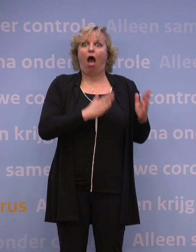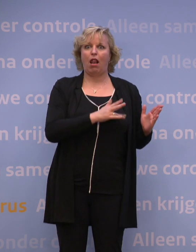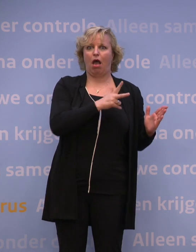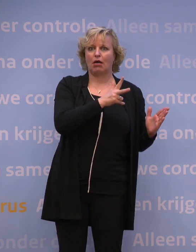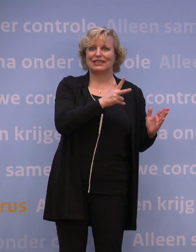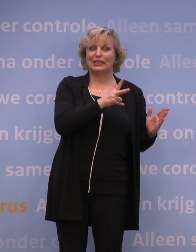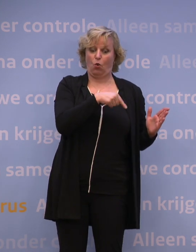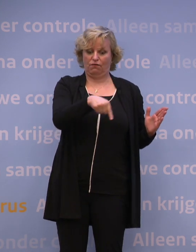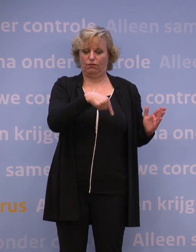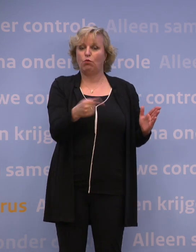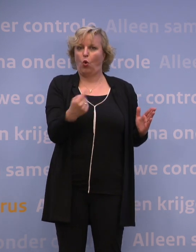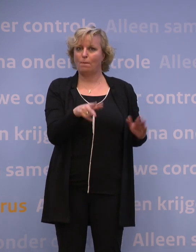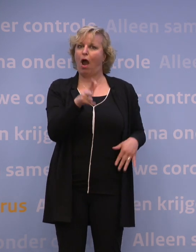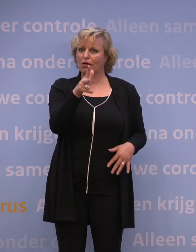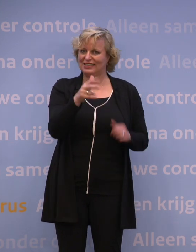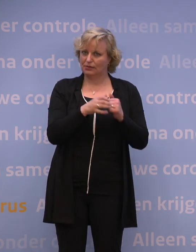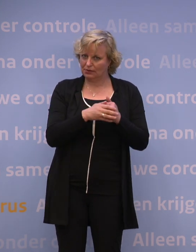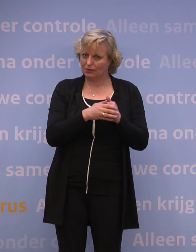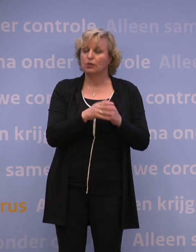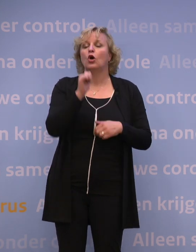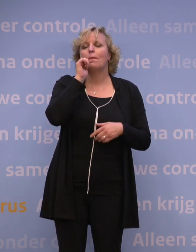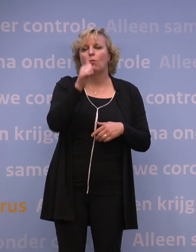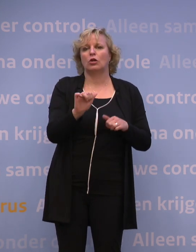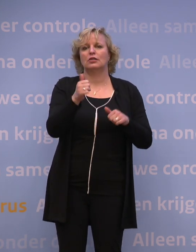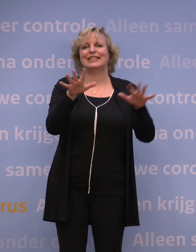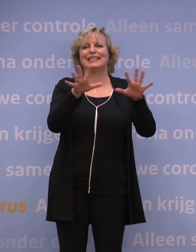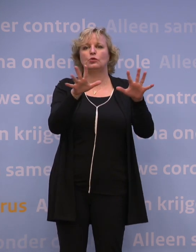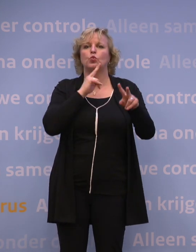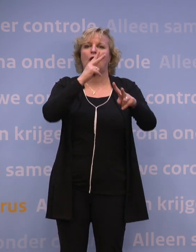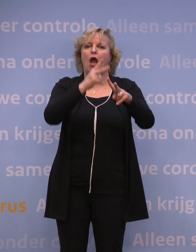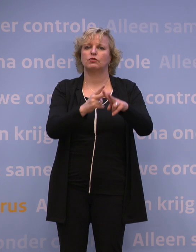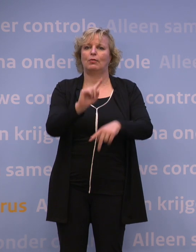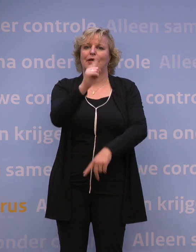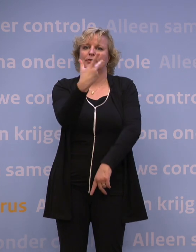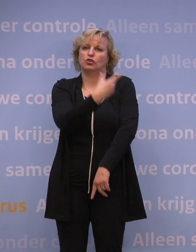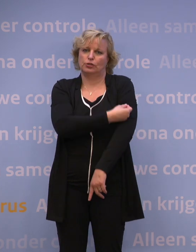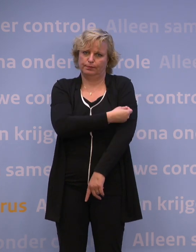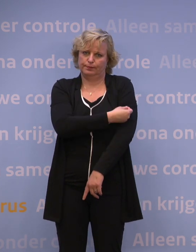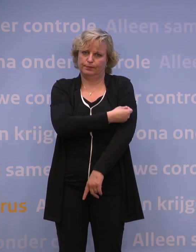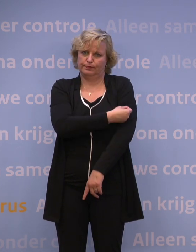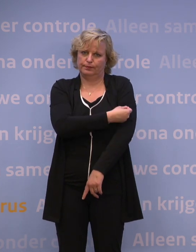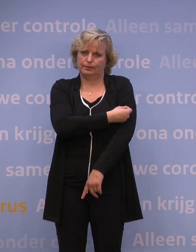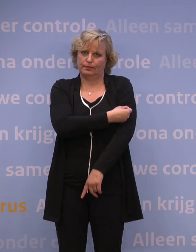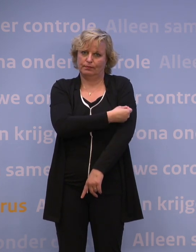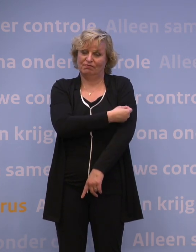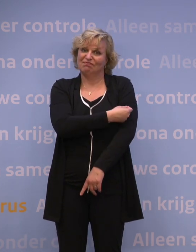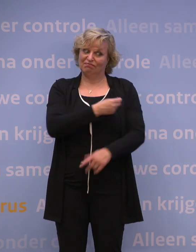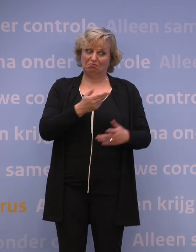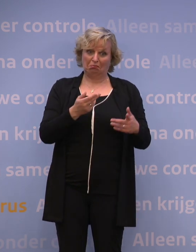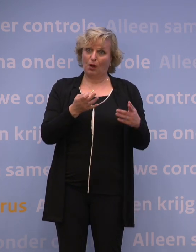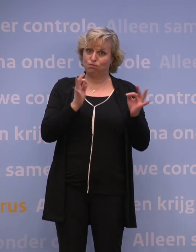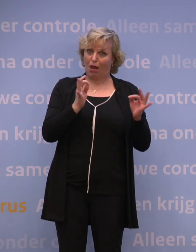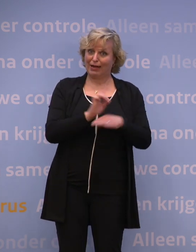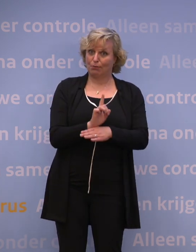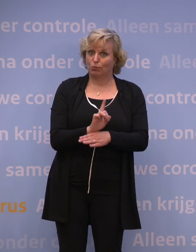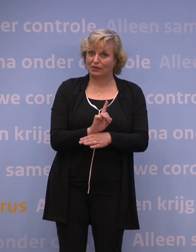dit jaar 18 worden, die kan morgen vanaf 10 uur een afspraak maken voor de eerste prik. En dat is een moment om te vieren. Want dat